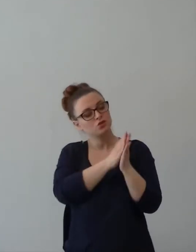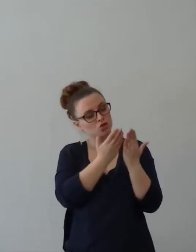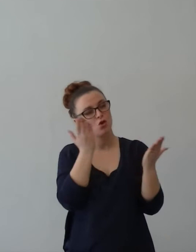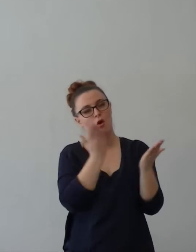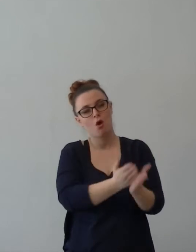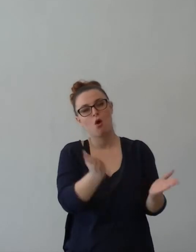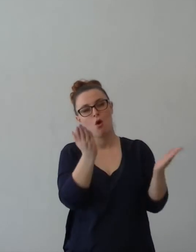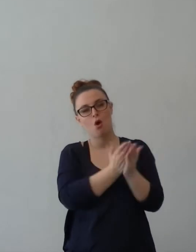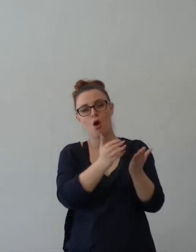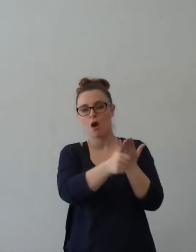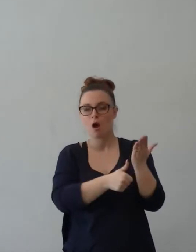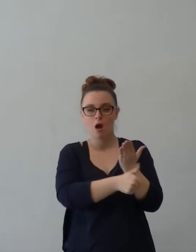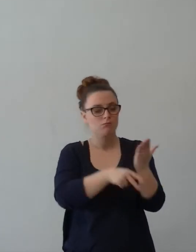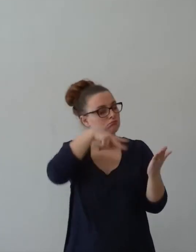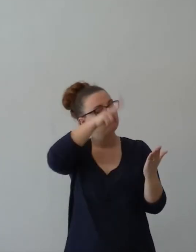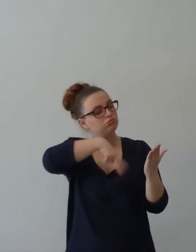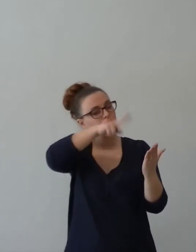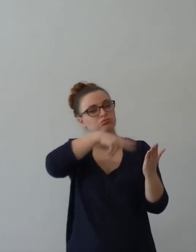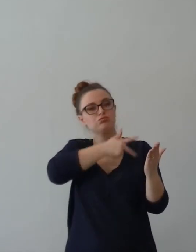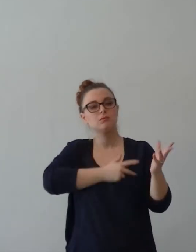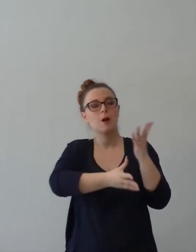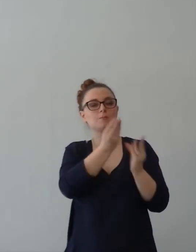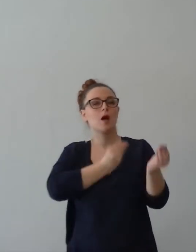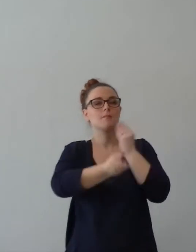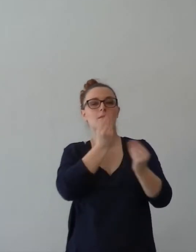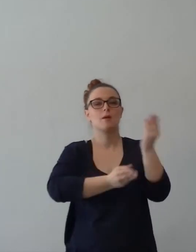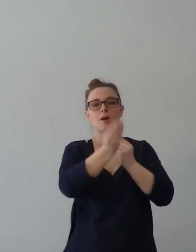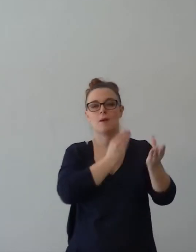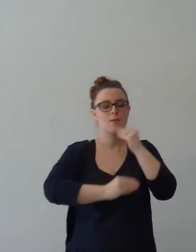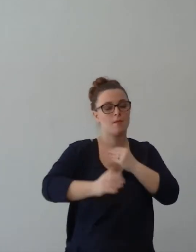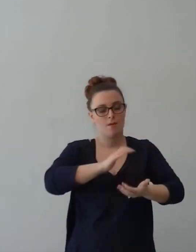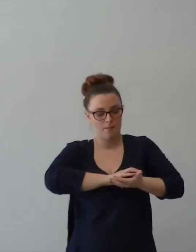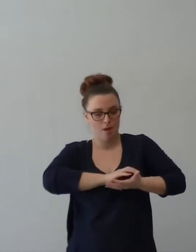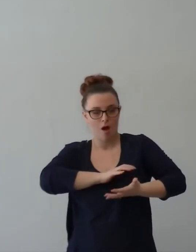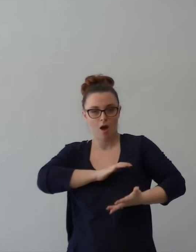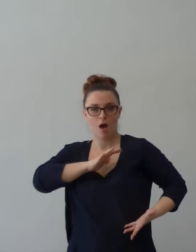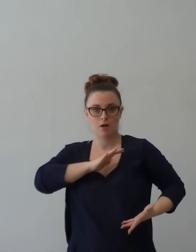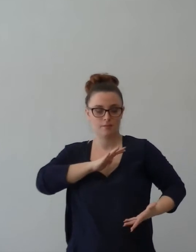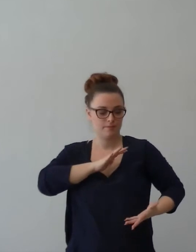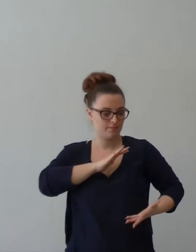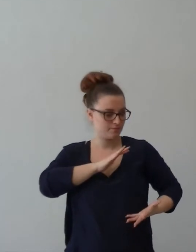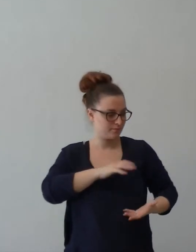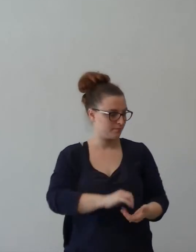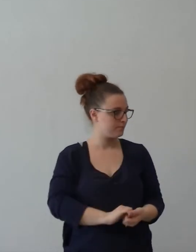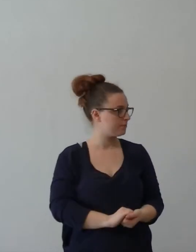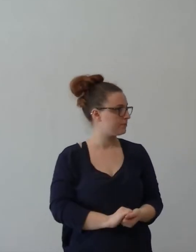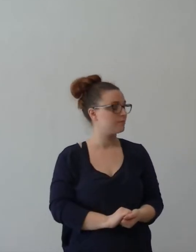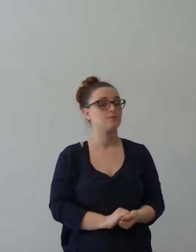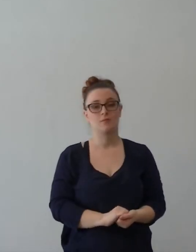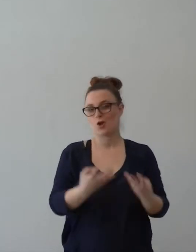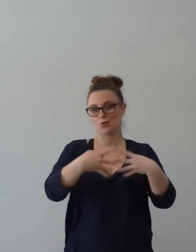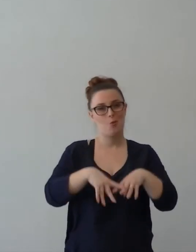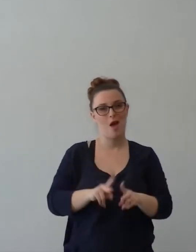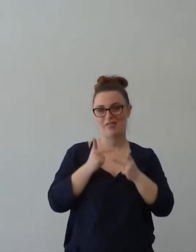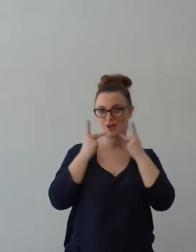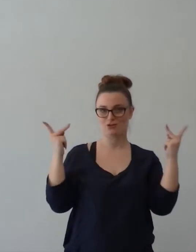continuare a arricchirti, ad immagazzinare dentro il tuo cuore la prova. Allora avrai gioiavo.